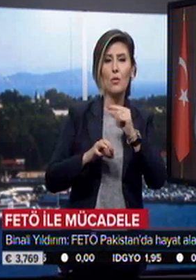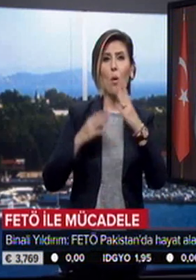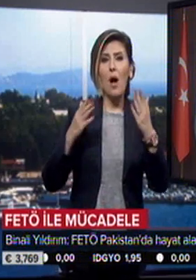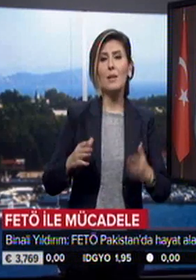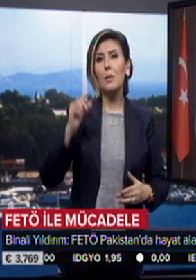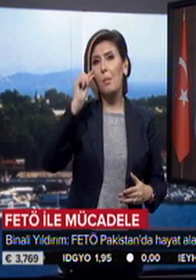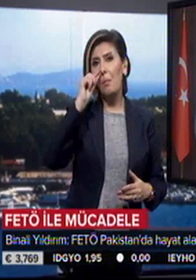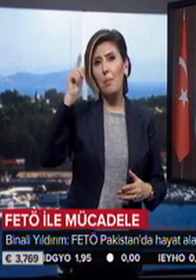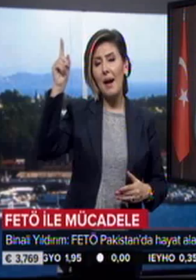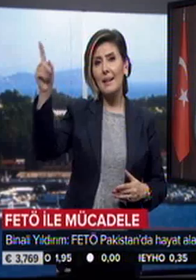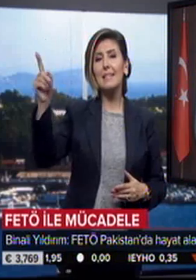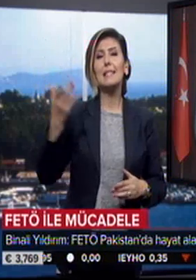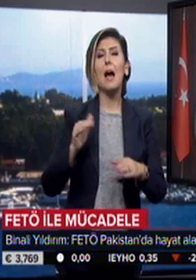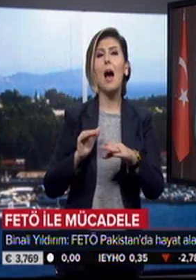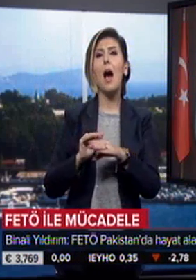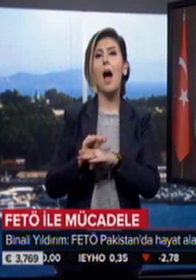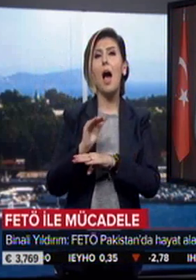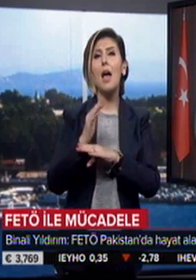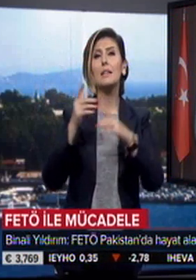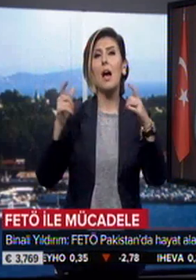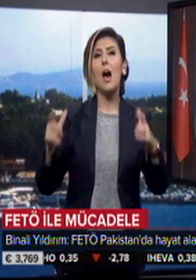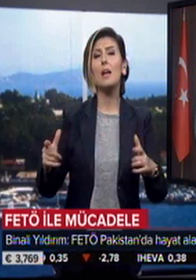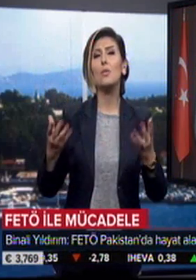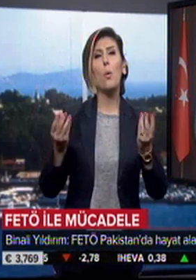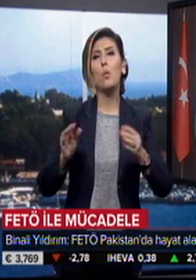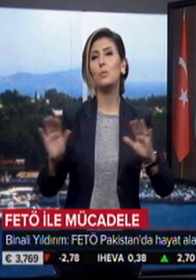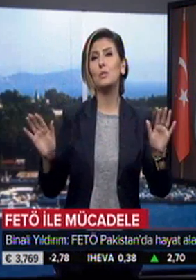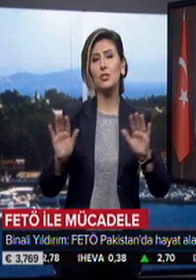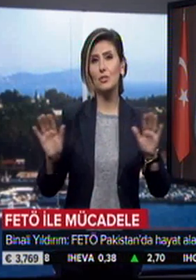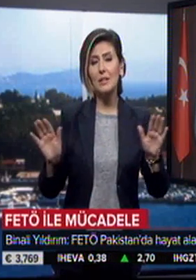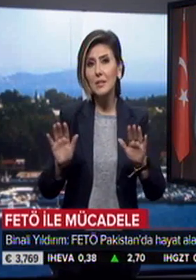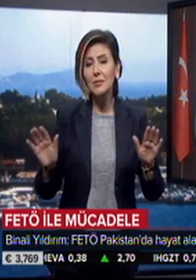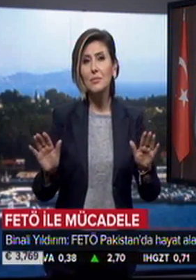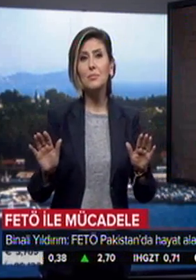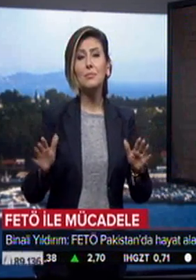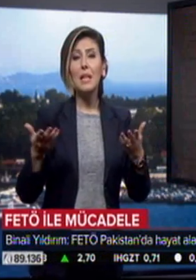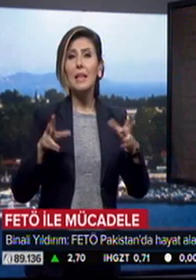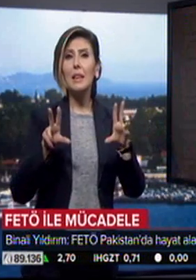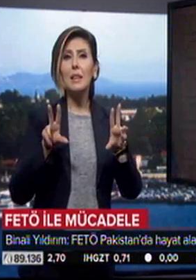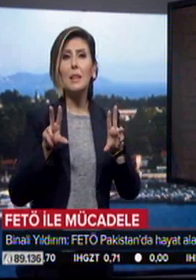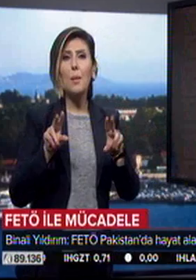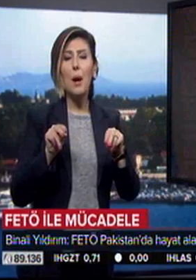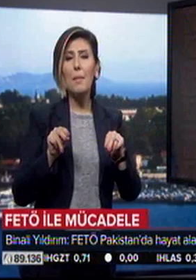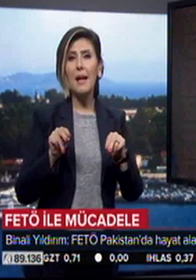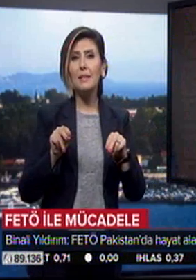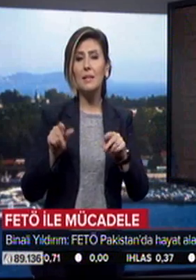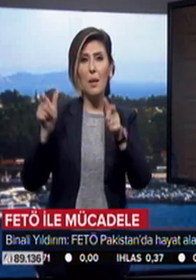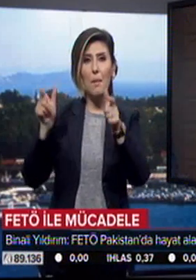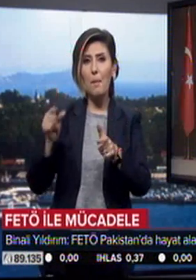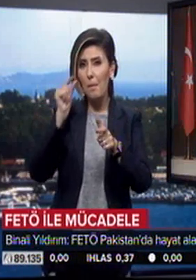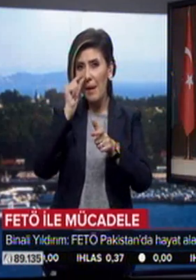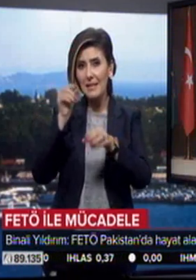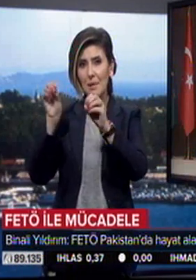Pakistan'da hayat hak alanı bulamayacak ve tamamen ülkeyi terk